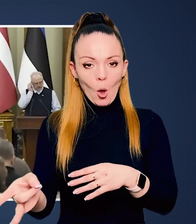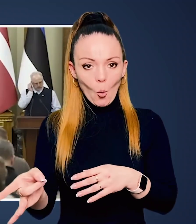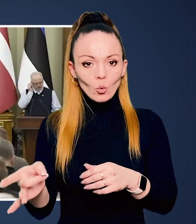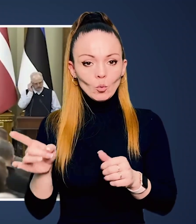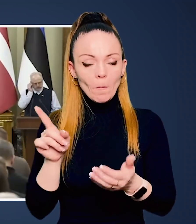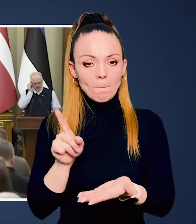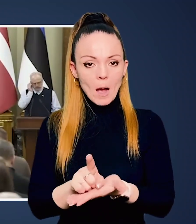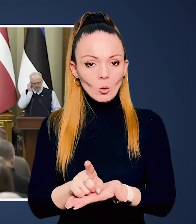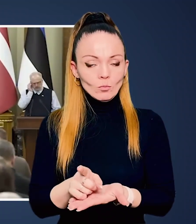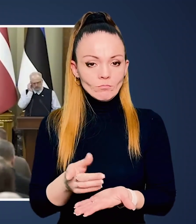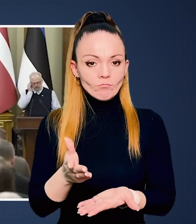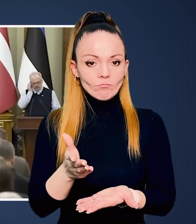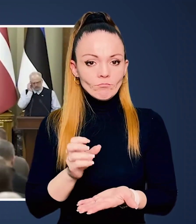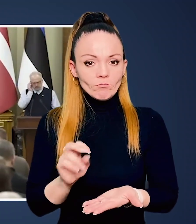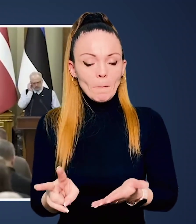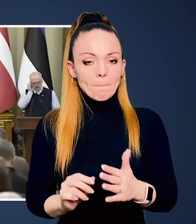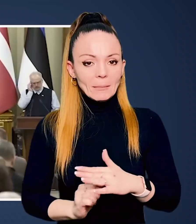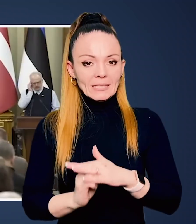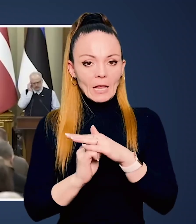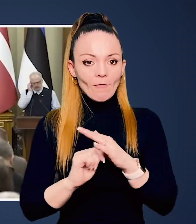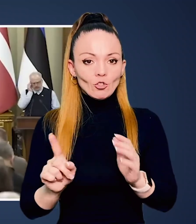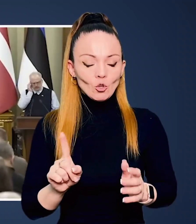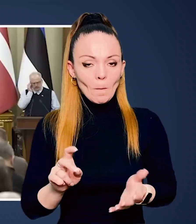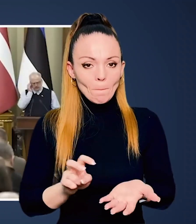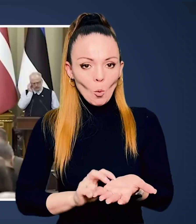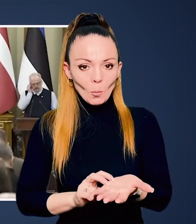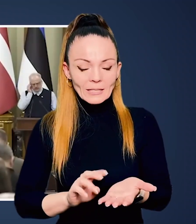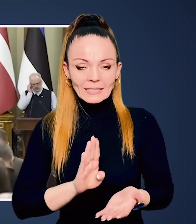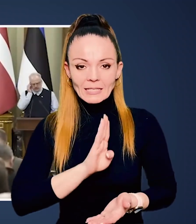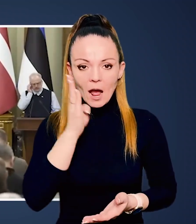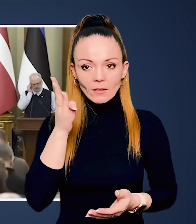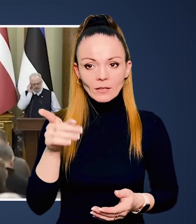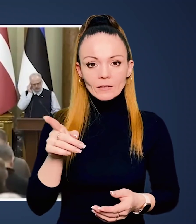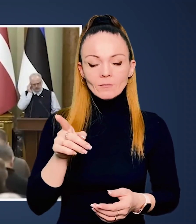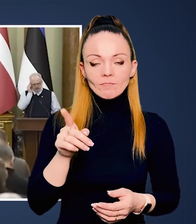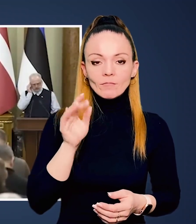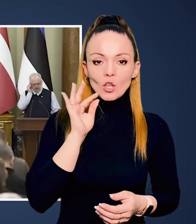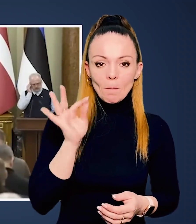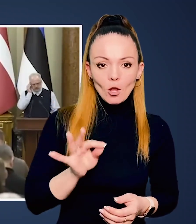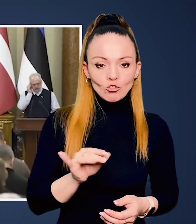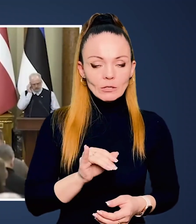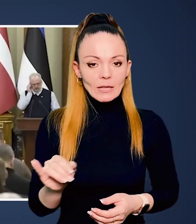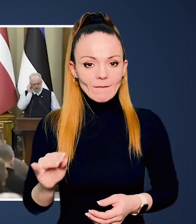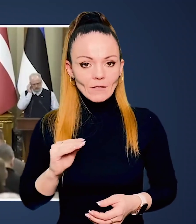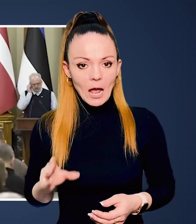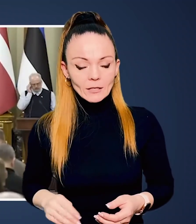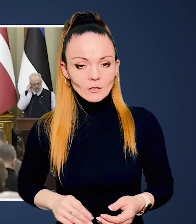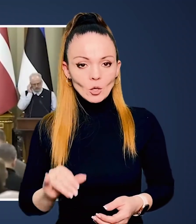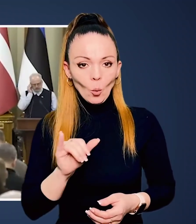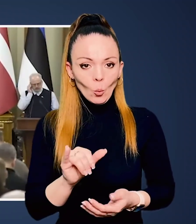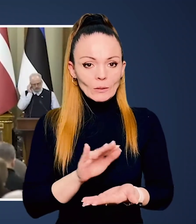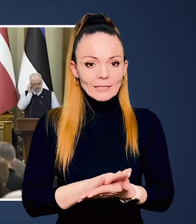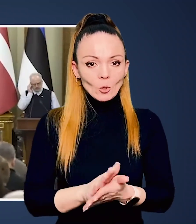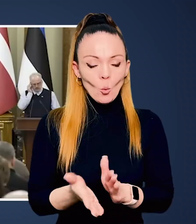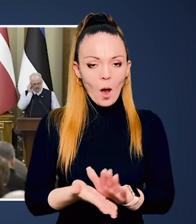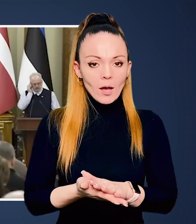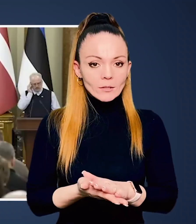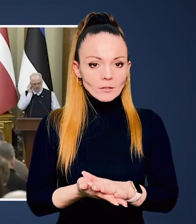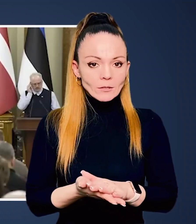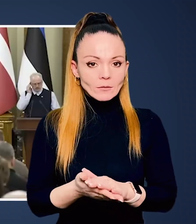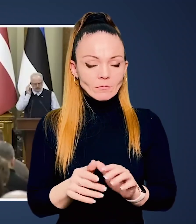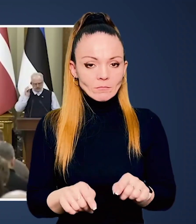країни нашого регіону мають підстави, щоб побоюватися зради Німеччини і Франції